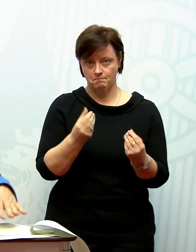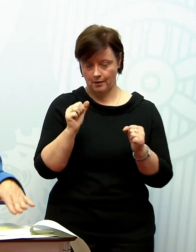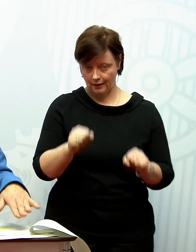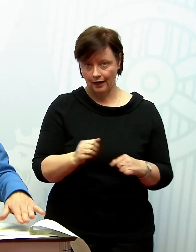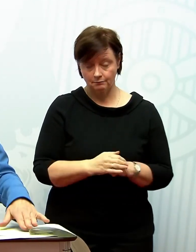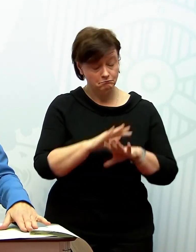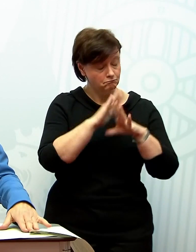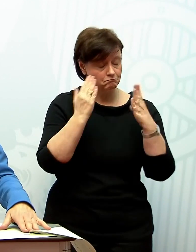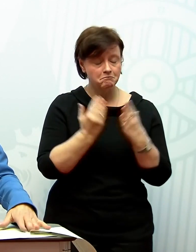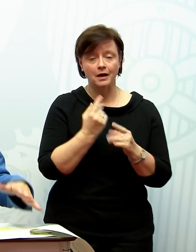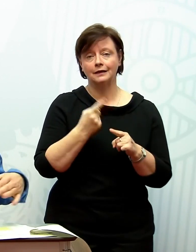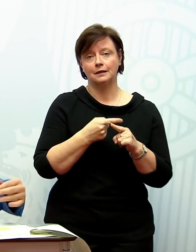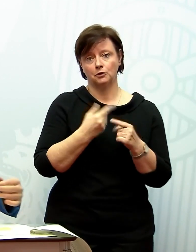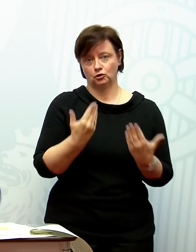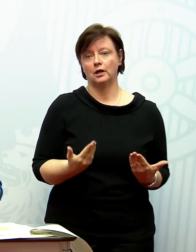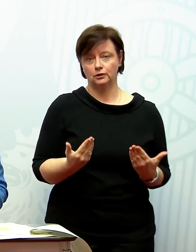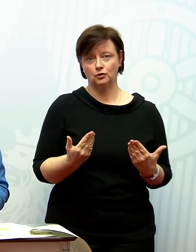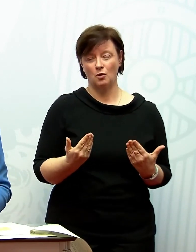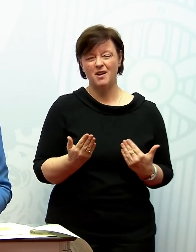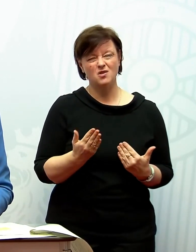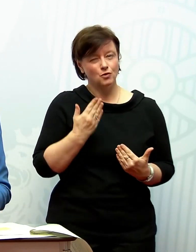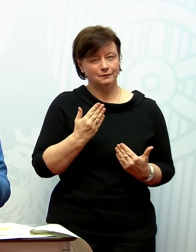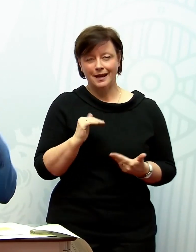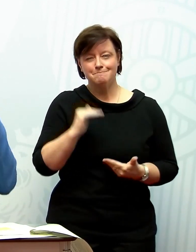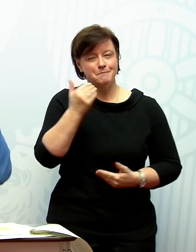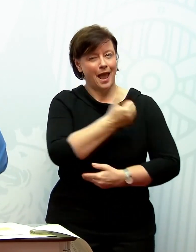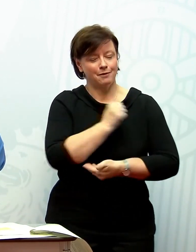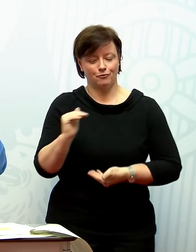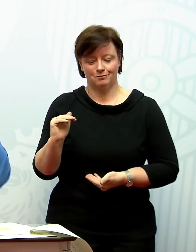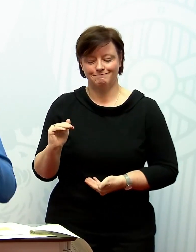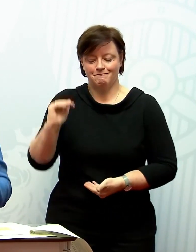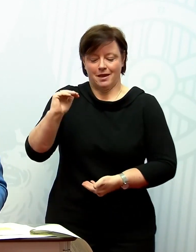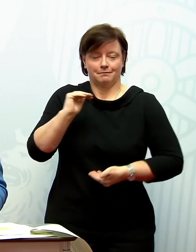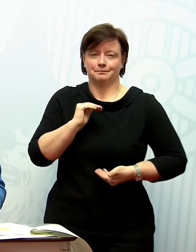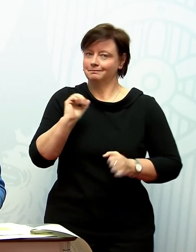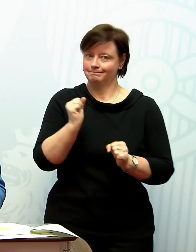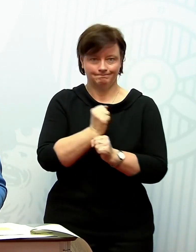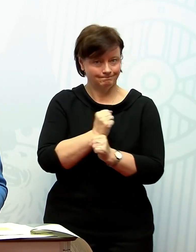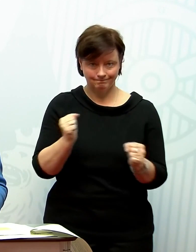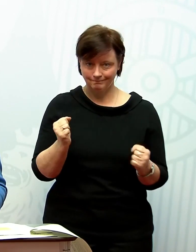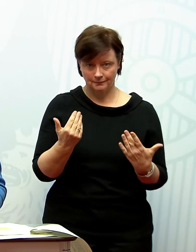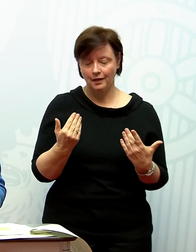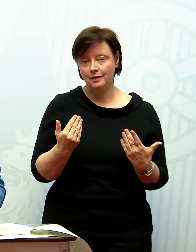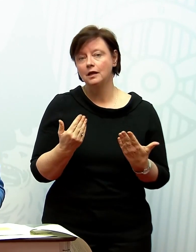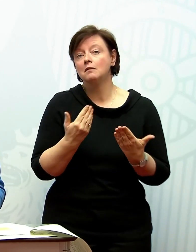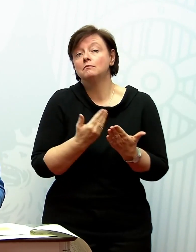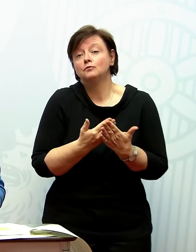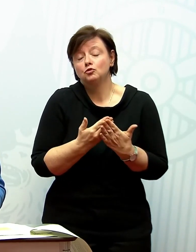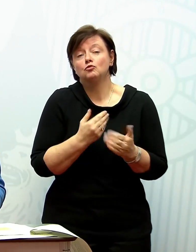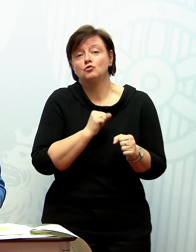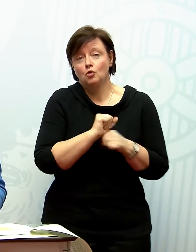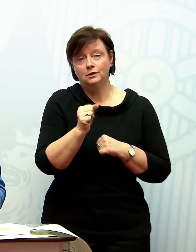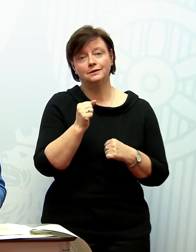Auch wenn wir kurzfristig nicht deutlich mehr Impfstoff erhalten, das ist ja ein Ergebnis aus dem Impfgipfel, so können wir doch